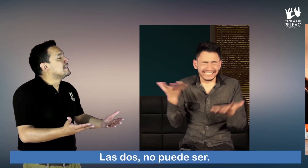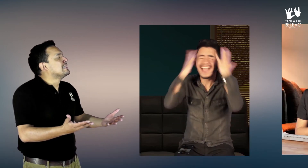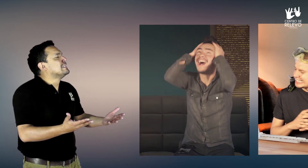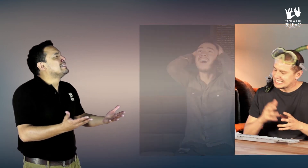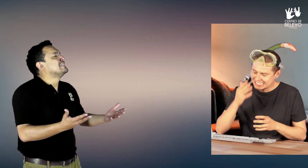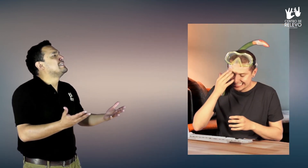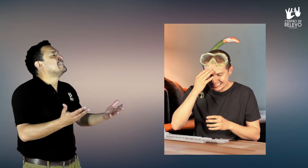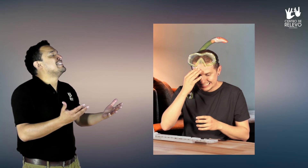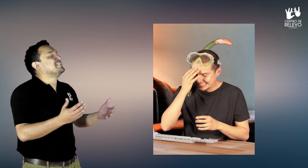¡Ay, no!